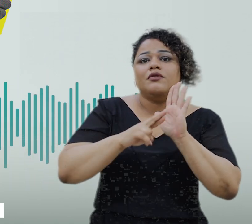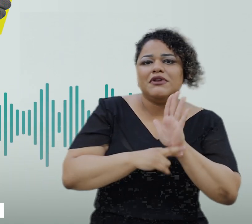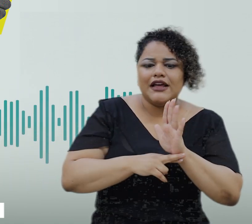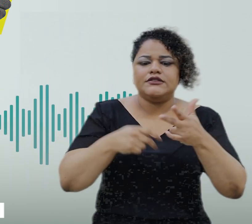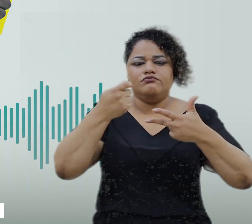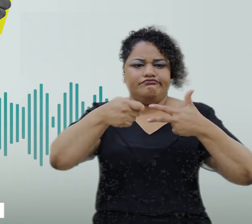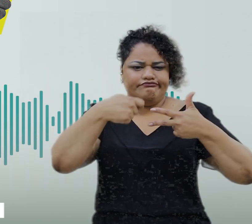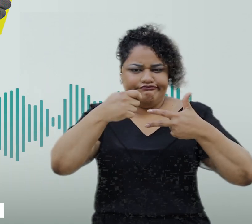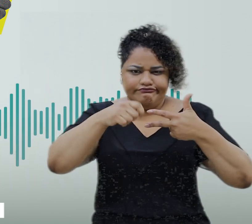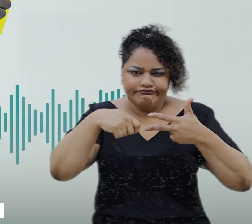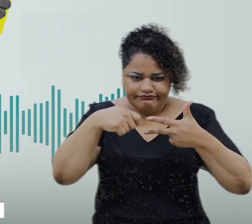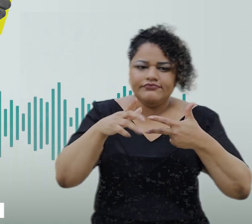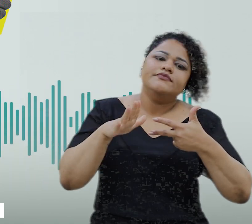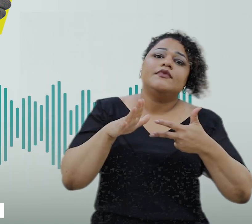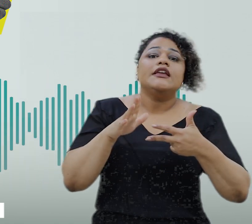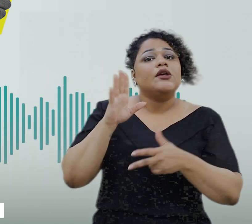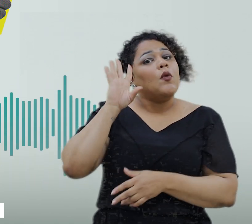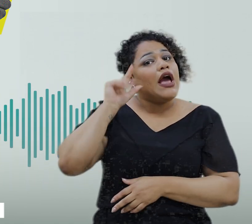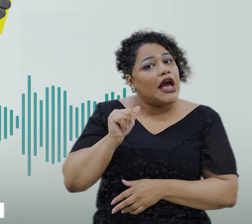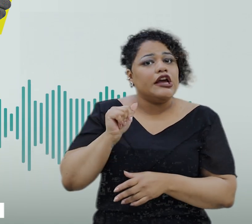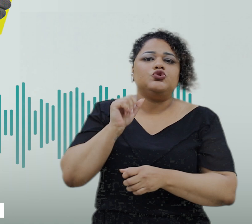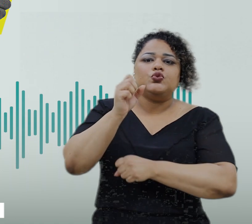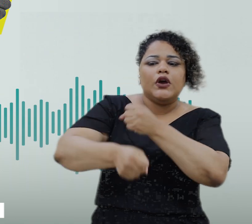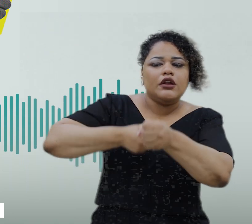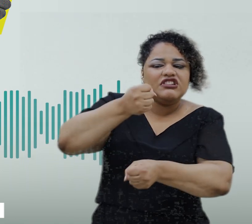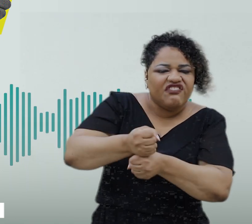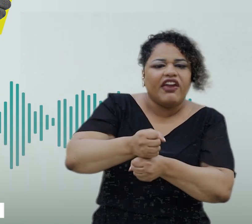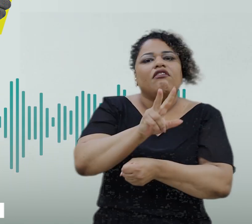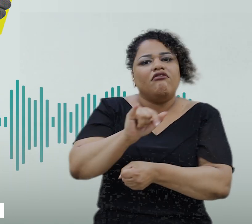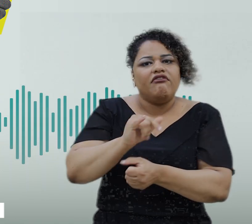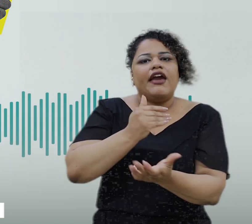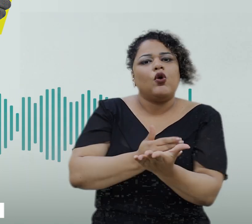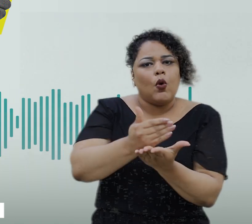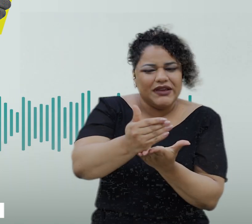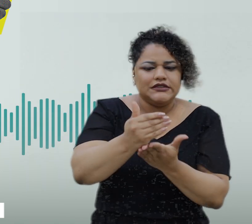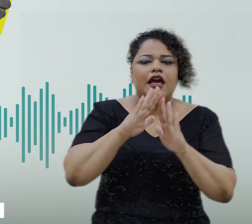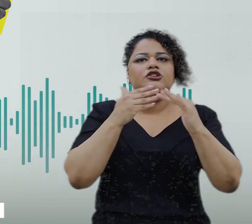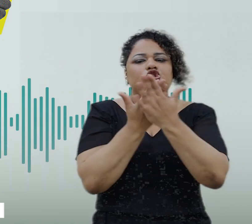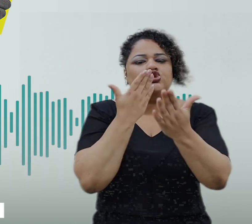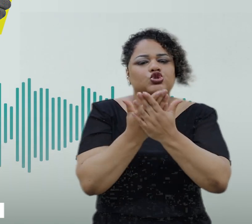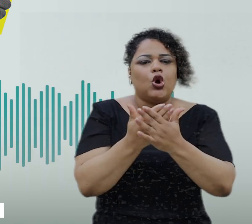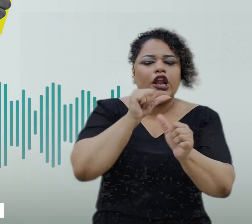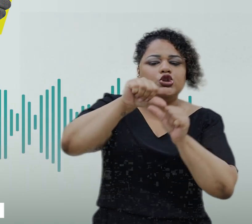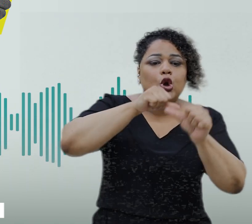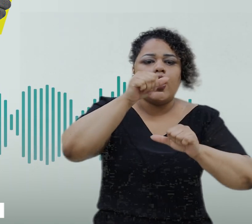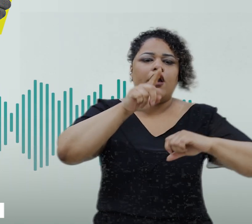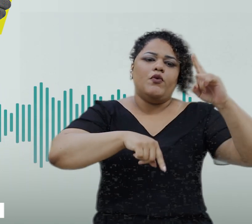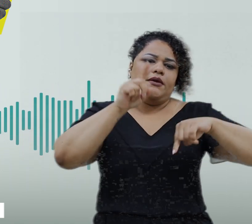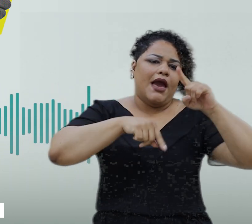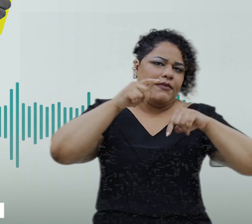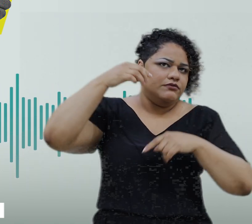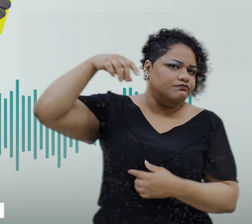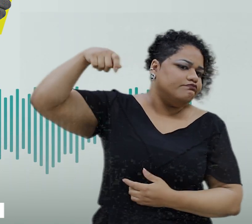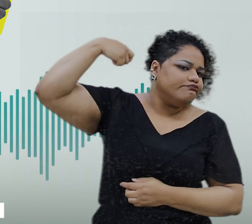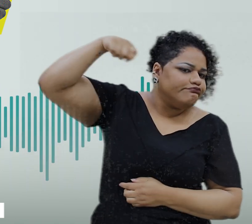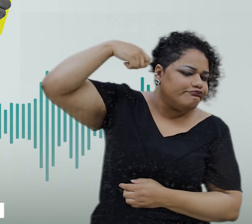executivo. Então, a gente acredita que a partir do próximo ano as escolas vão começar a se adaptar para se adequar à legislação e